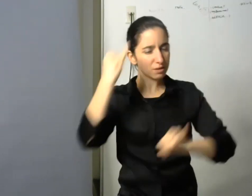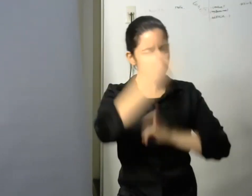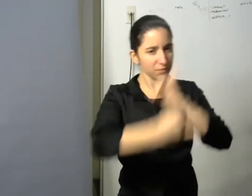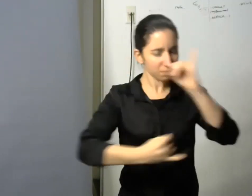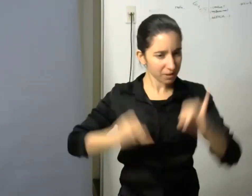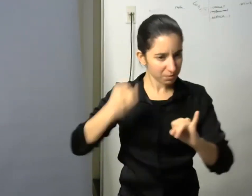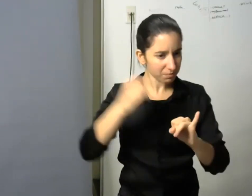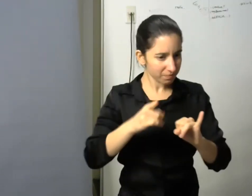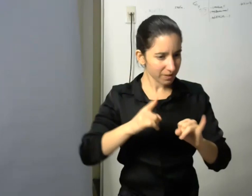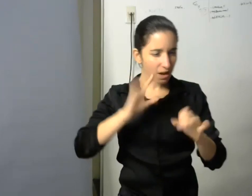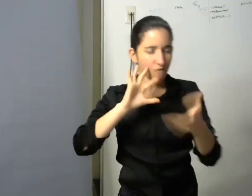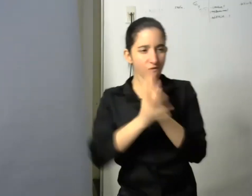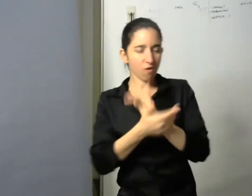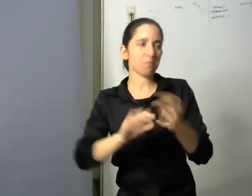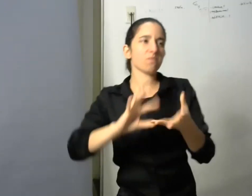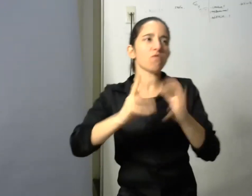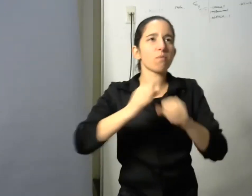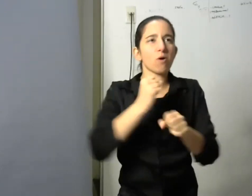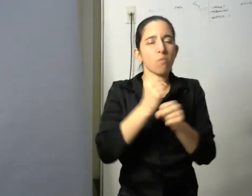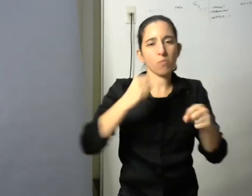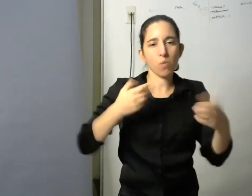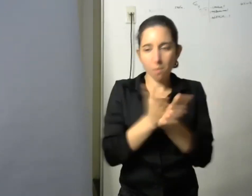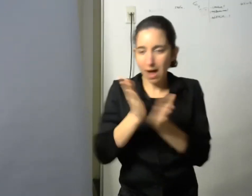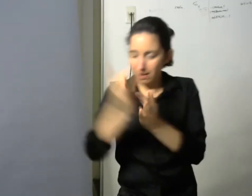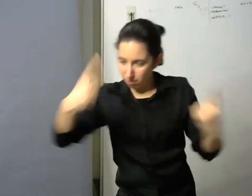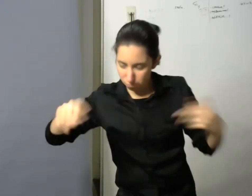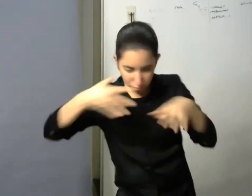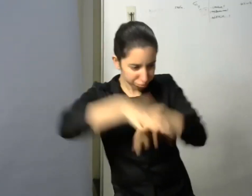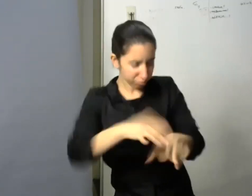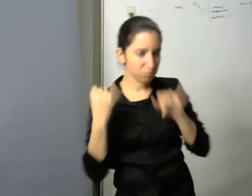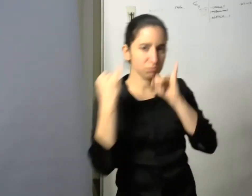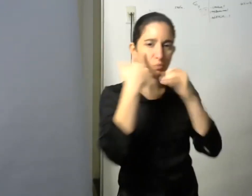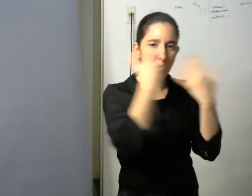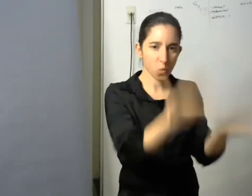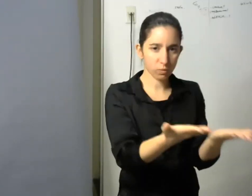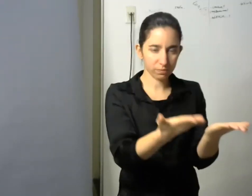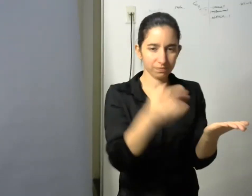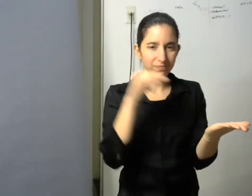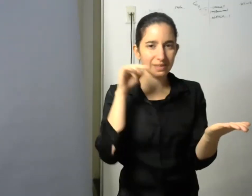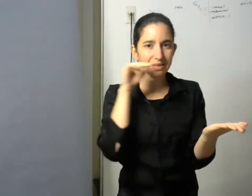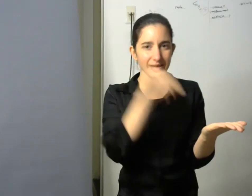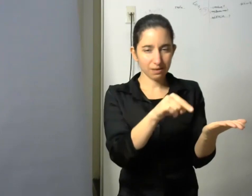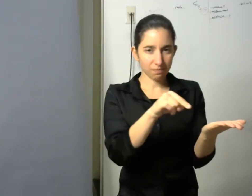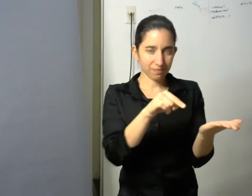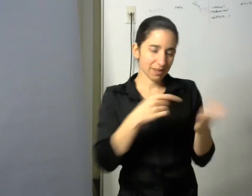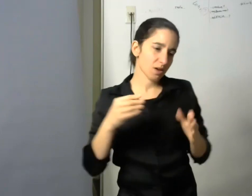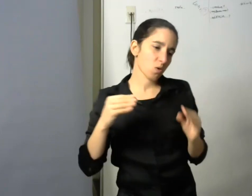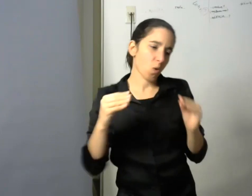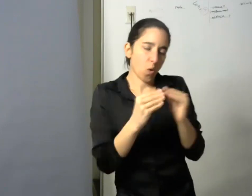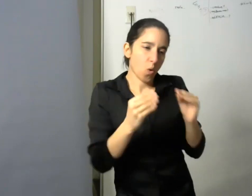interdisciplina y poder ayudar a colaborar con otros para que también puedan